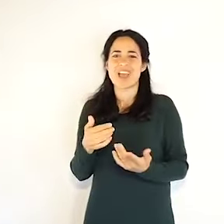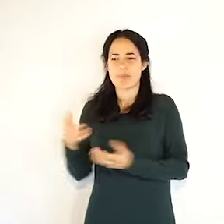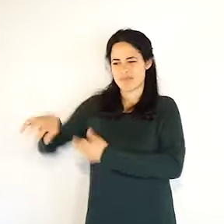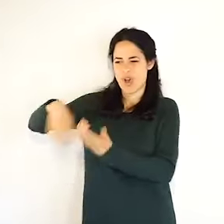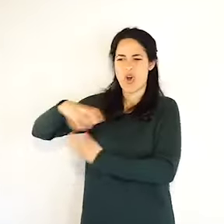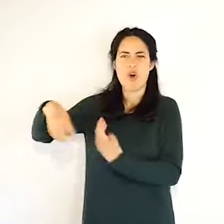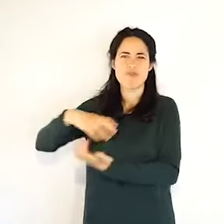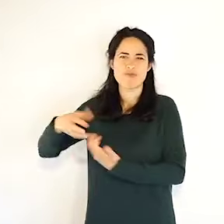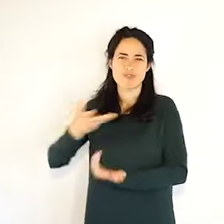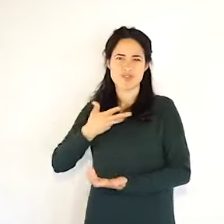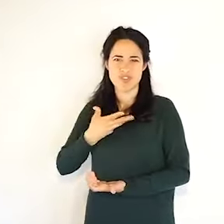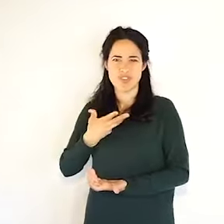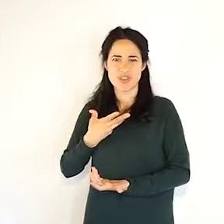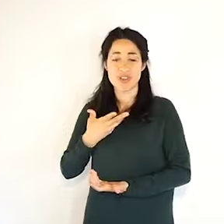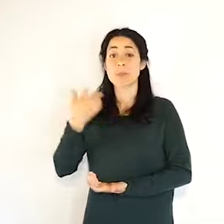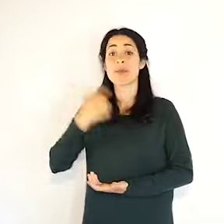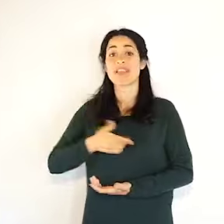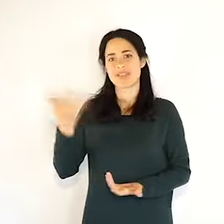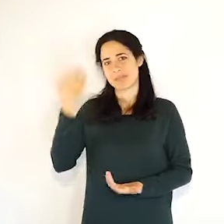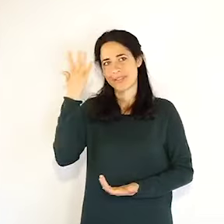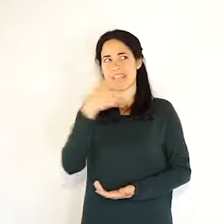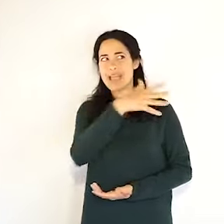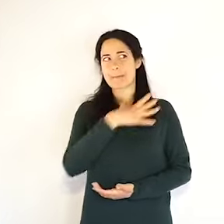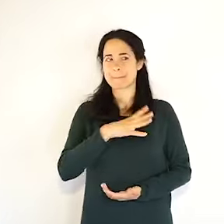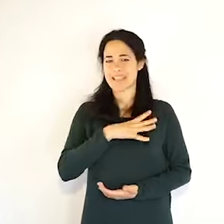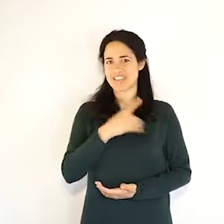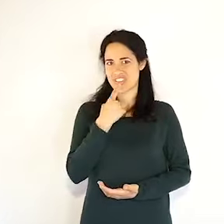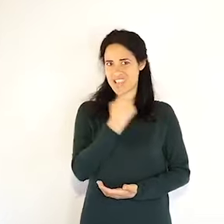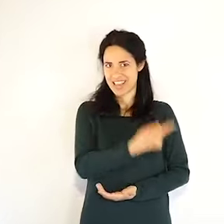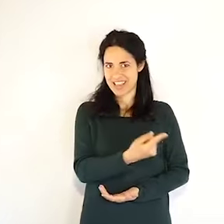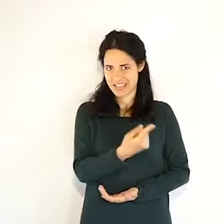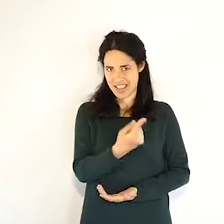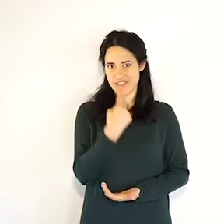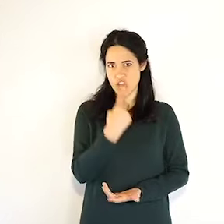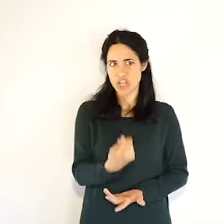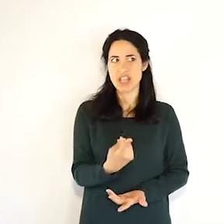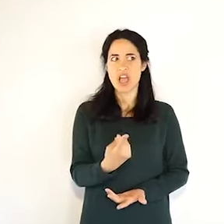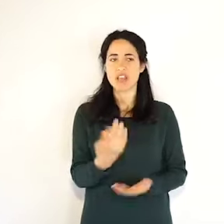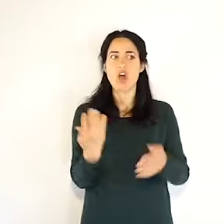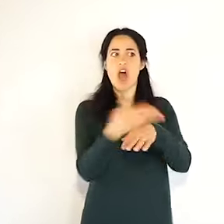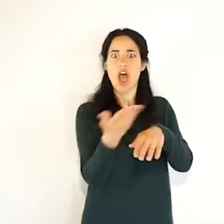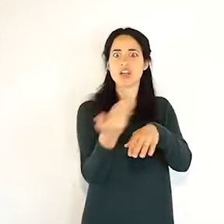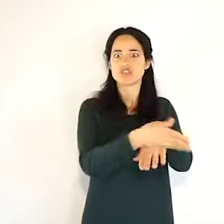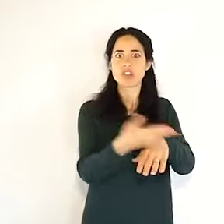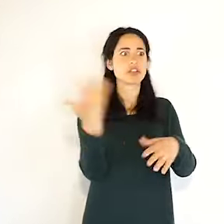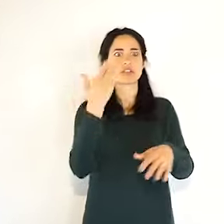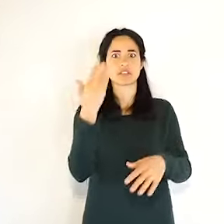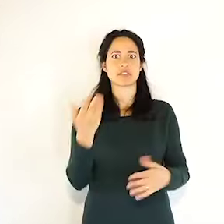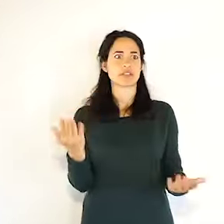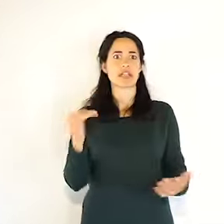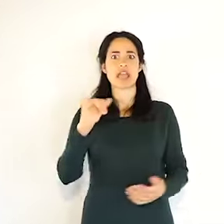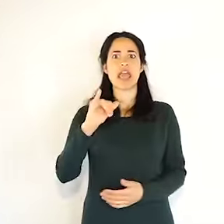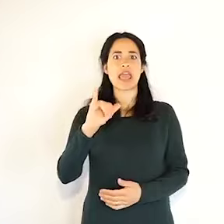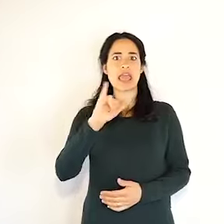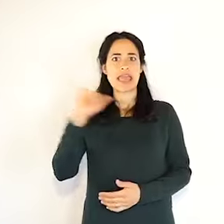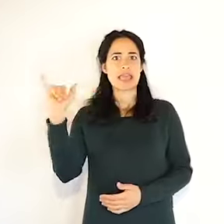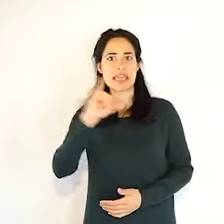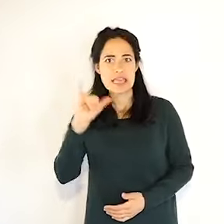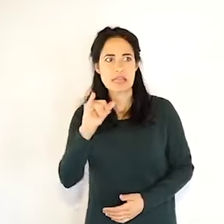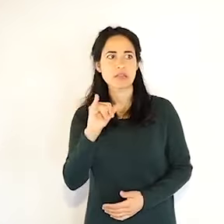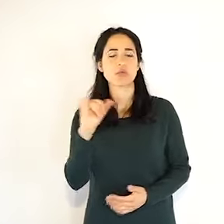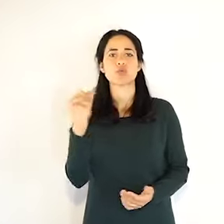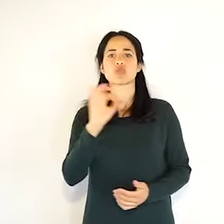ai pazienti Covid, allora guardo di più cosa succede nelle dimissioni dei pazienti, che sono largamente